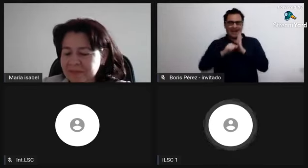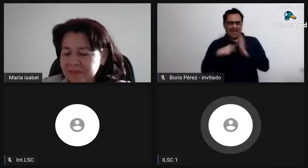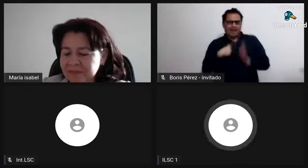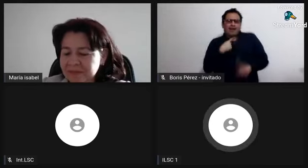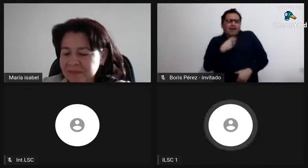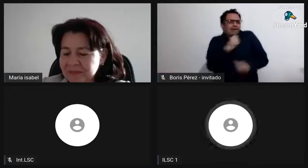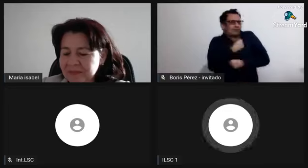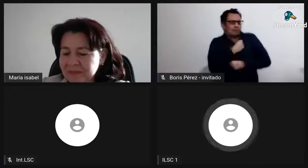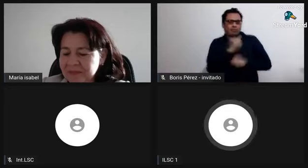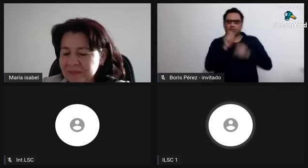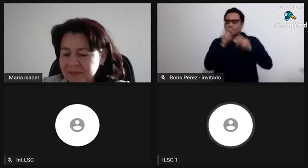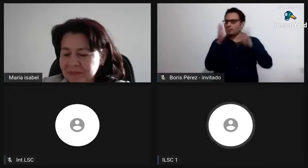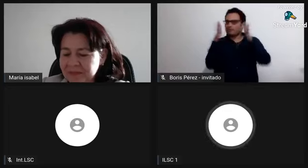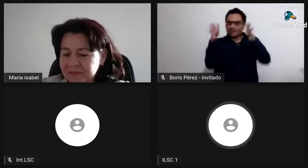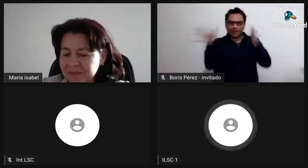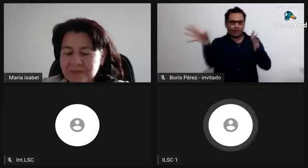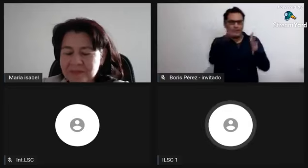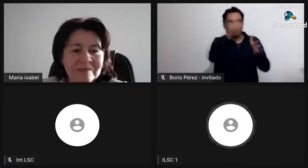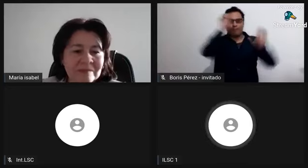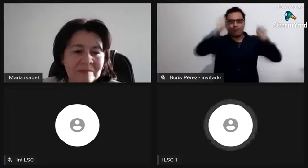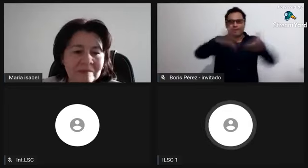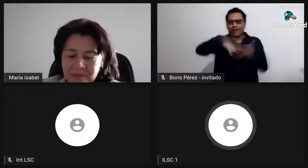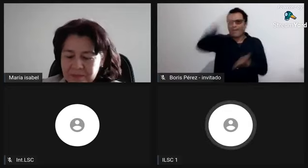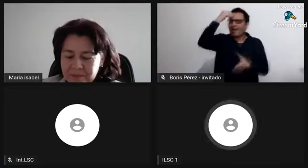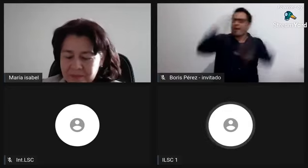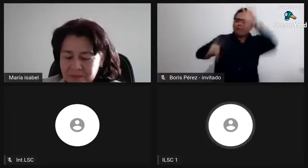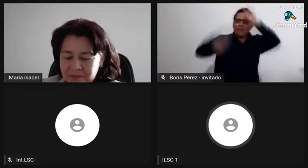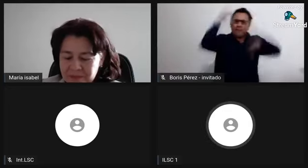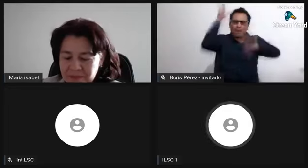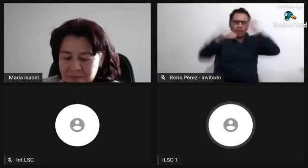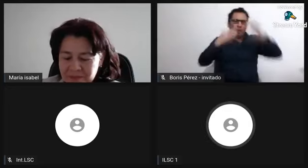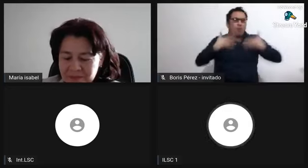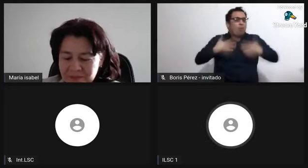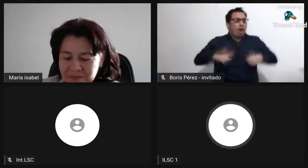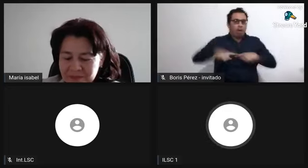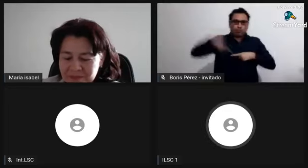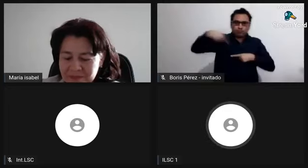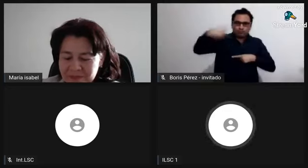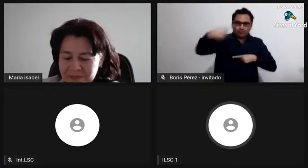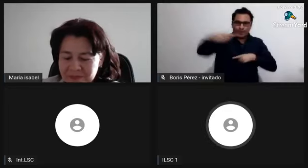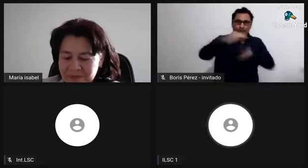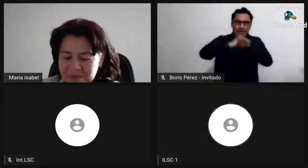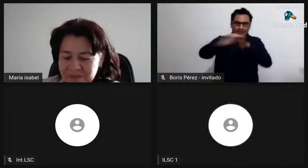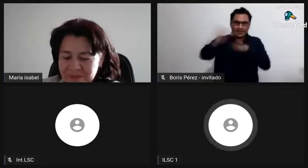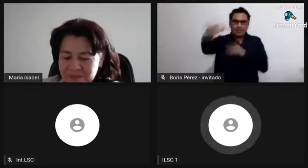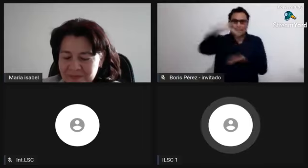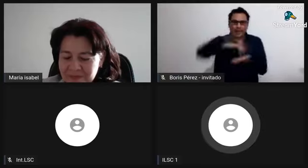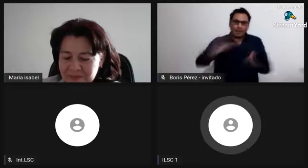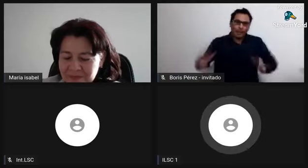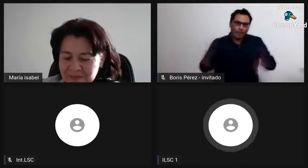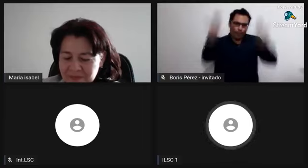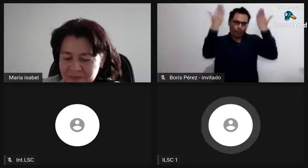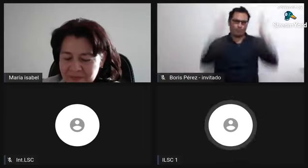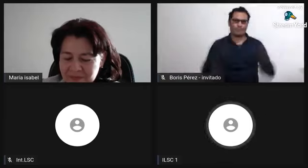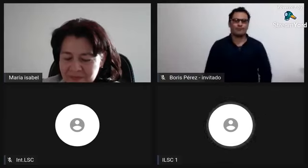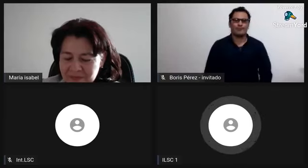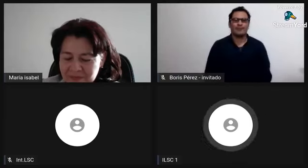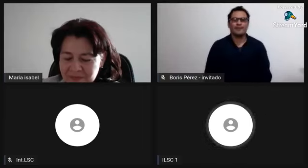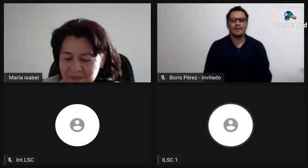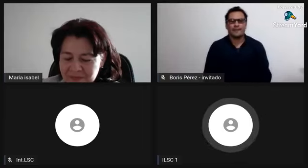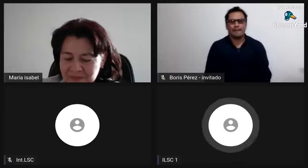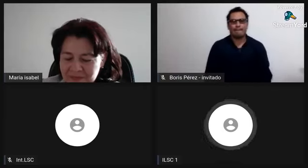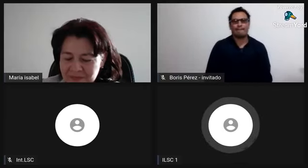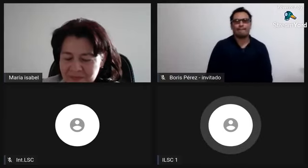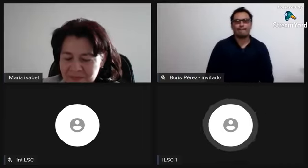Realmente desde que empezó a surgir todo el tema de la cuarentena y la pandemia dejamos de reunirnos a causa de las órdenes